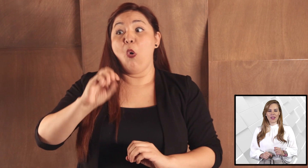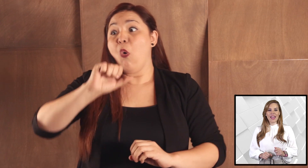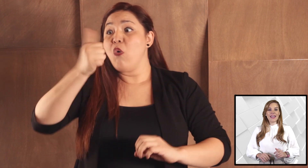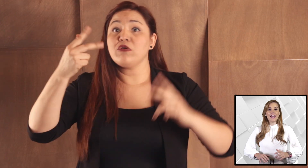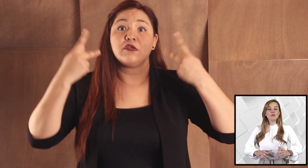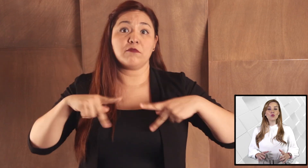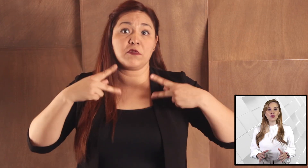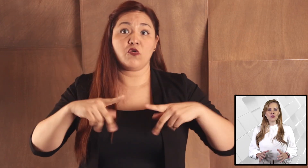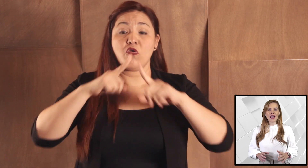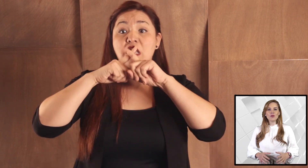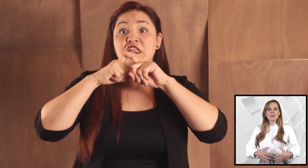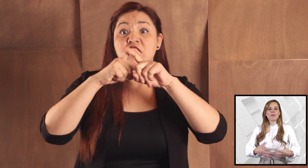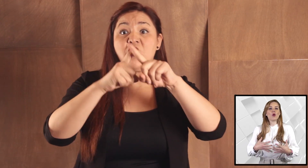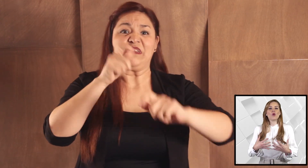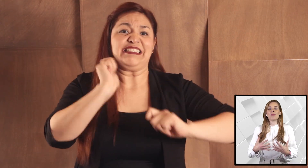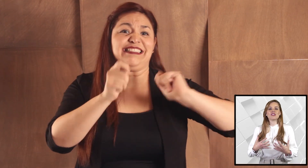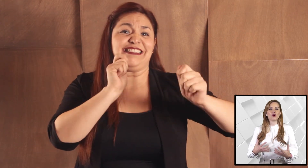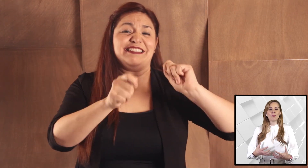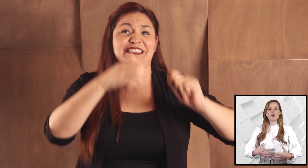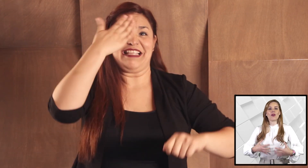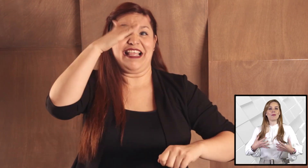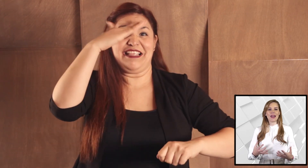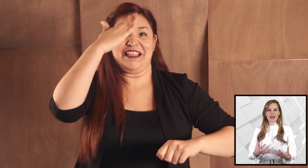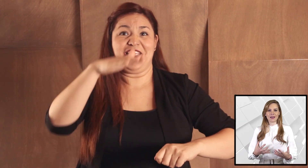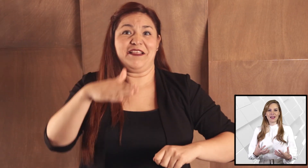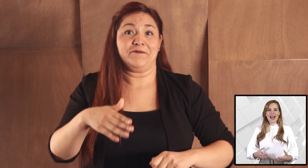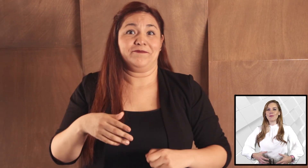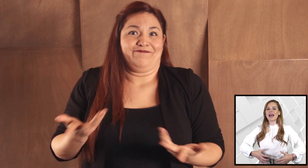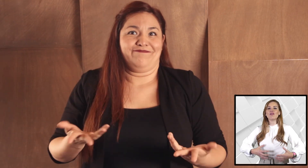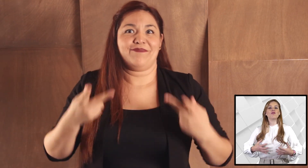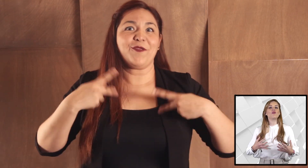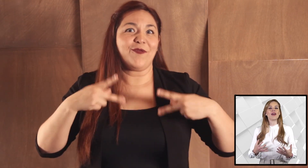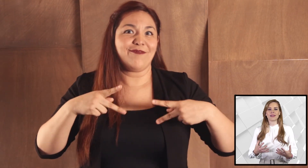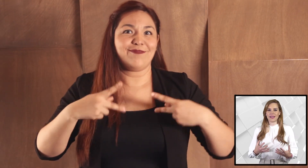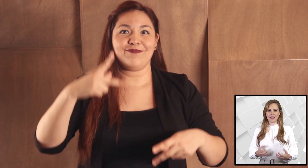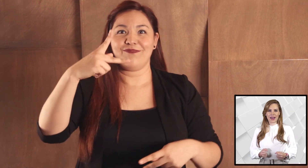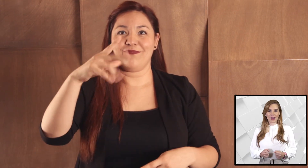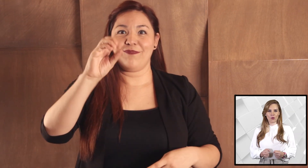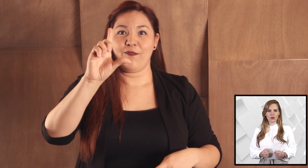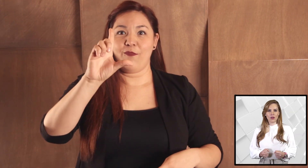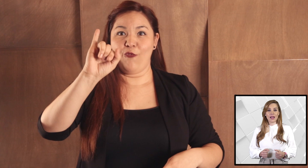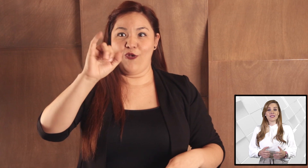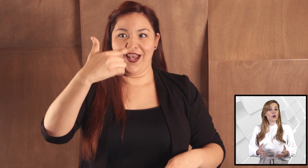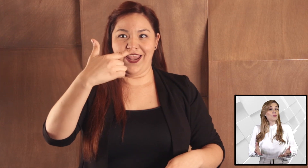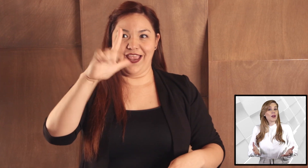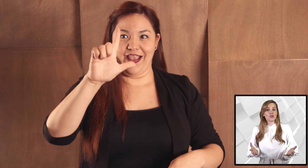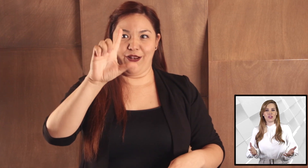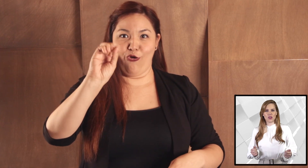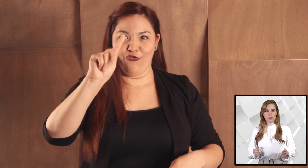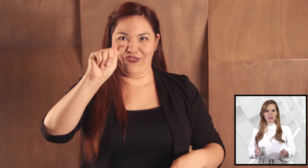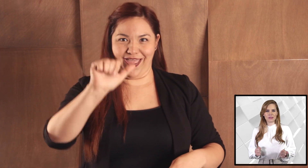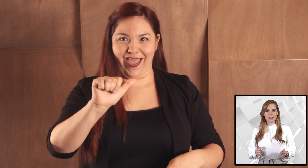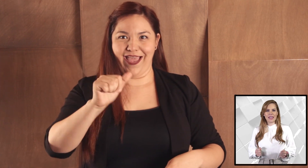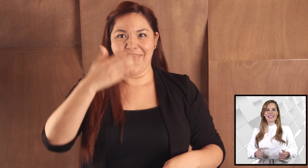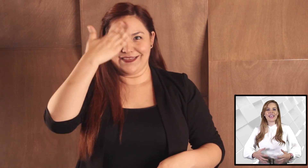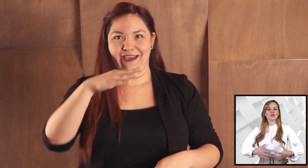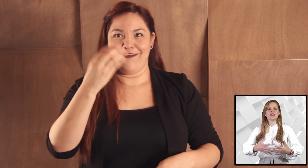En el mundo hay una preocupación por hablar, hablar fuerte y claro, hacerlo en varios idiomas y que nos